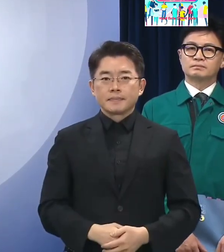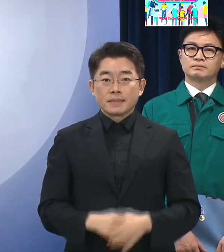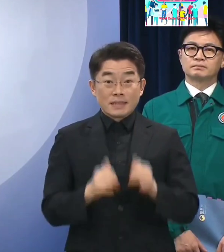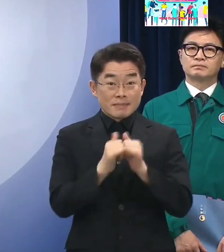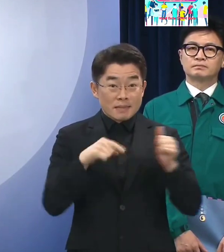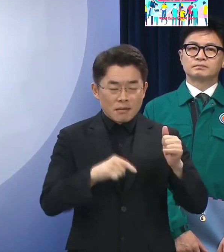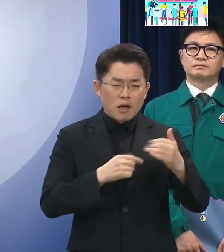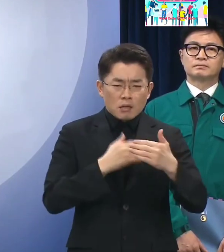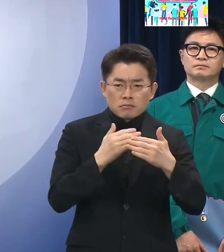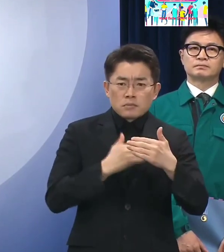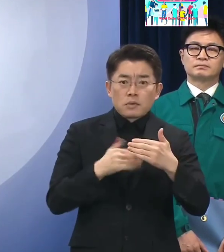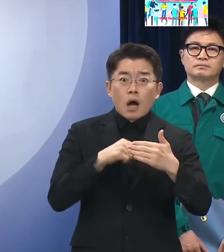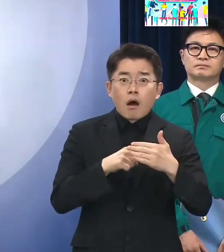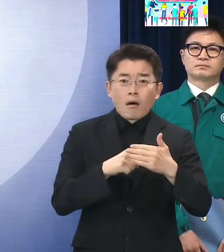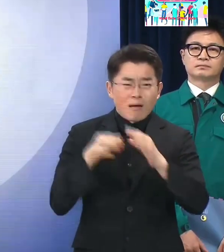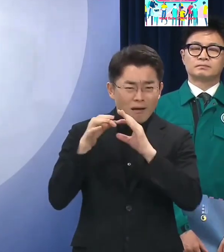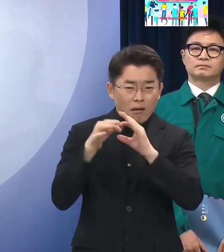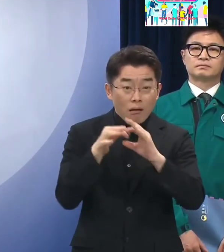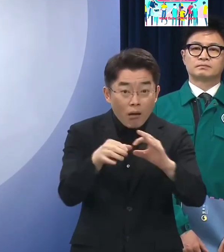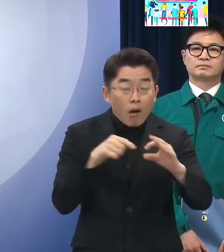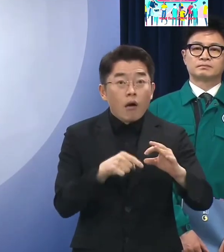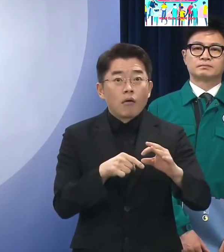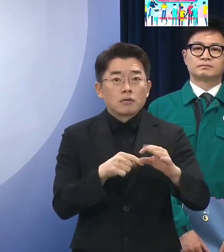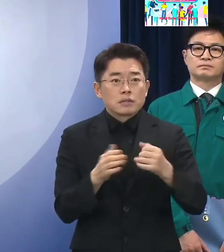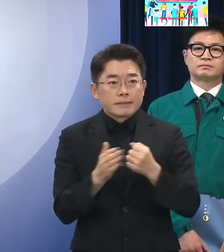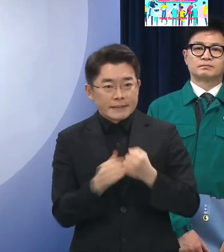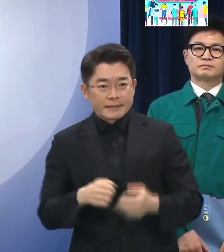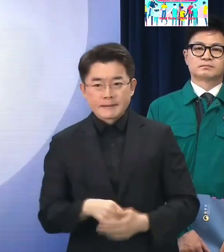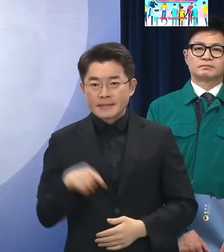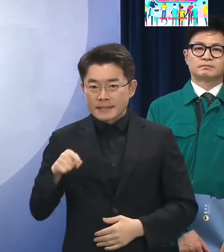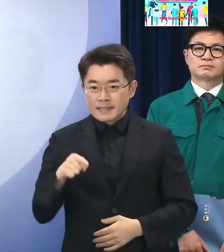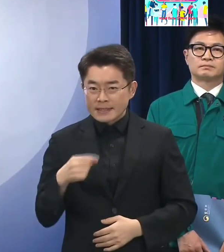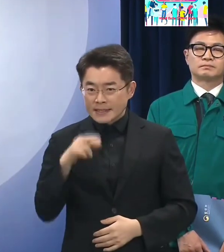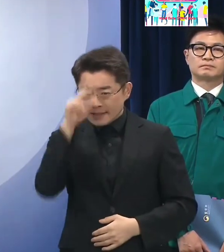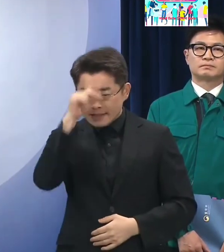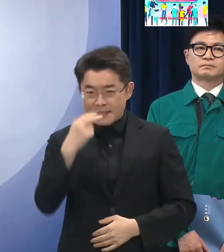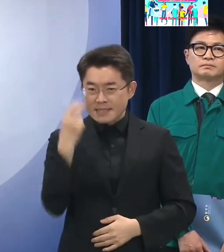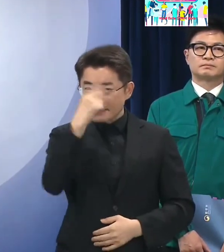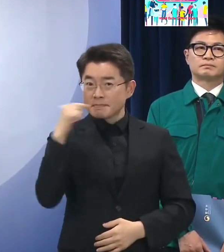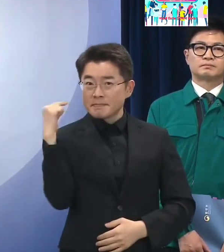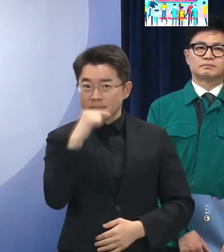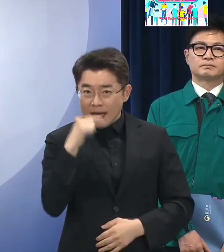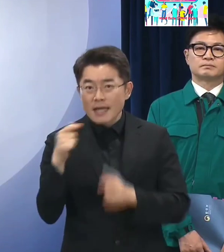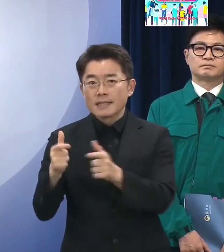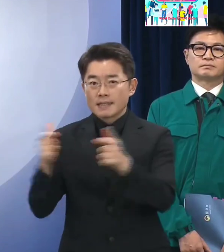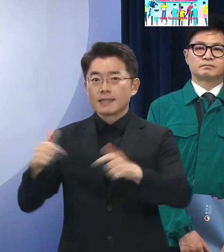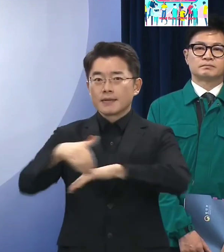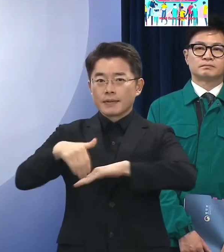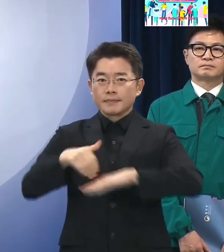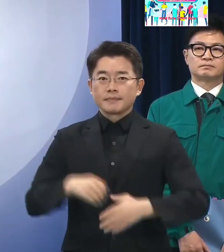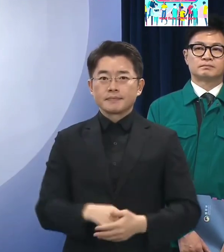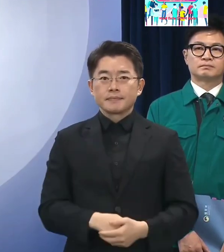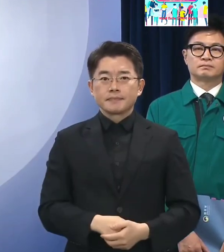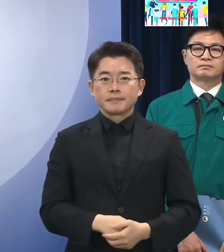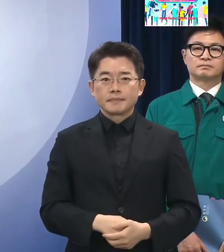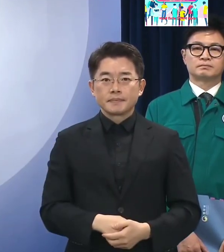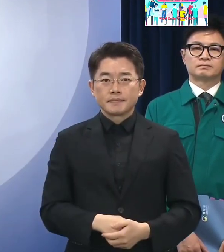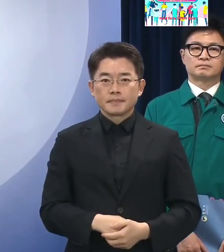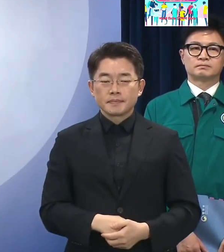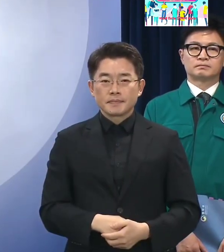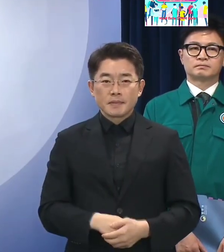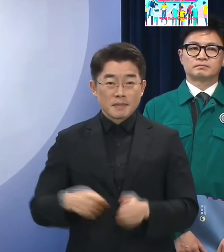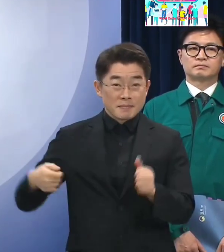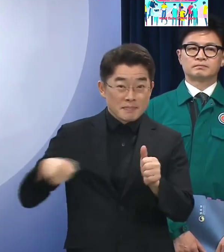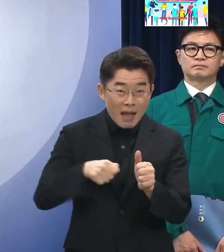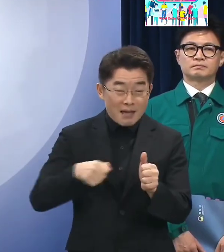불안감이 해소될 때까지 지금의 특별 치안 활동을 지속해 나가겠습니다 범죄 유형에